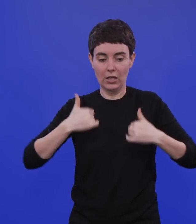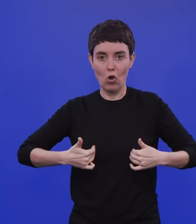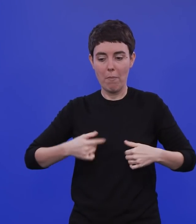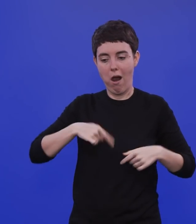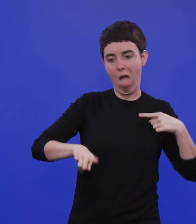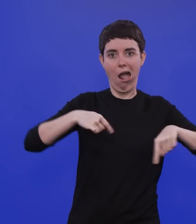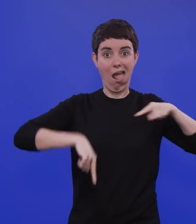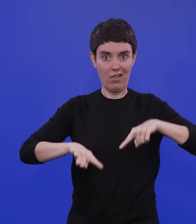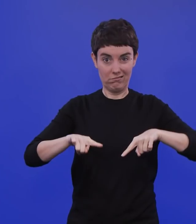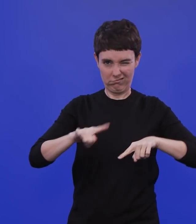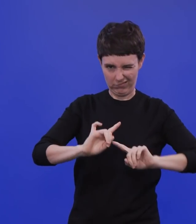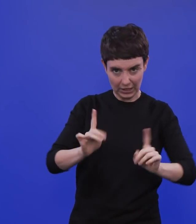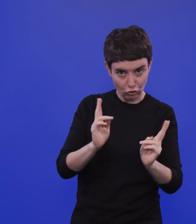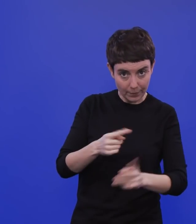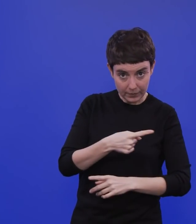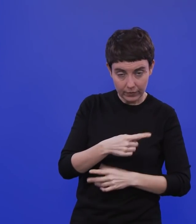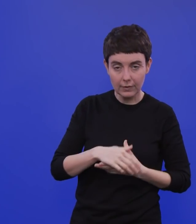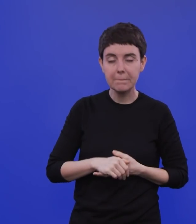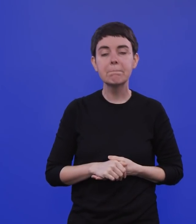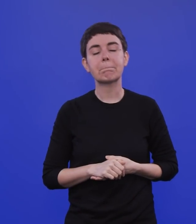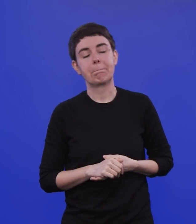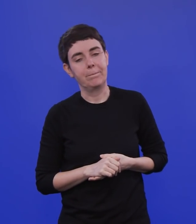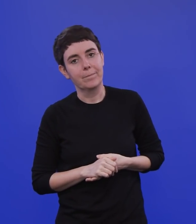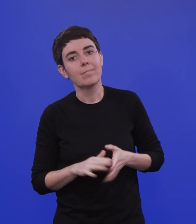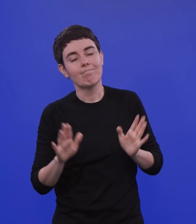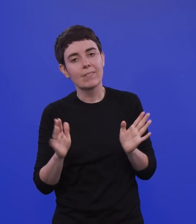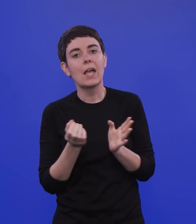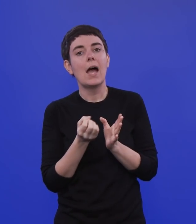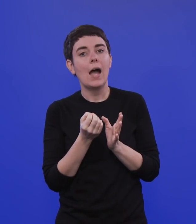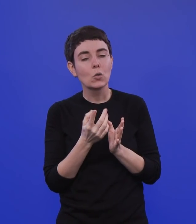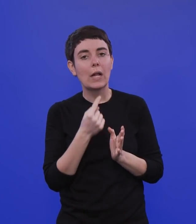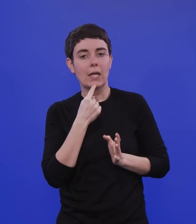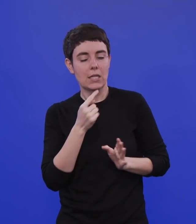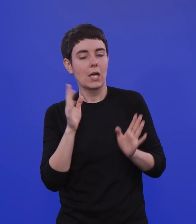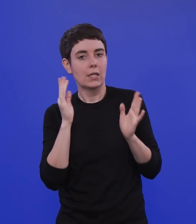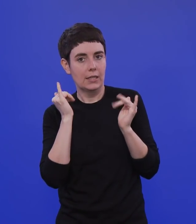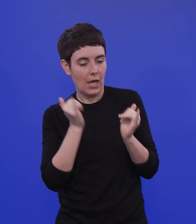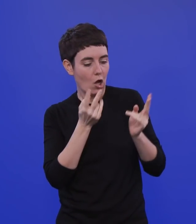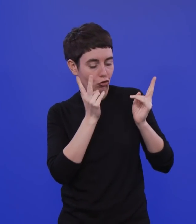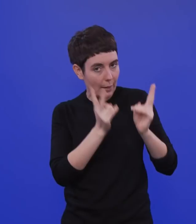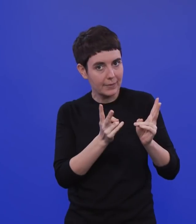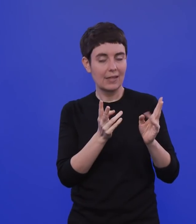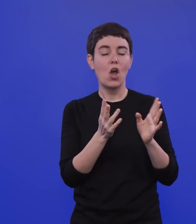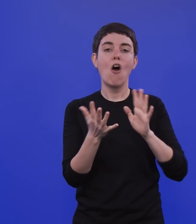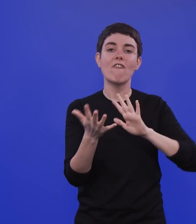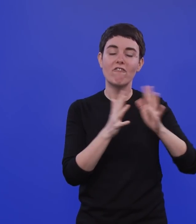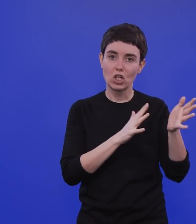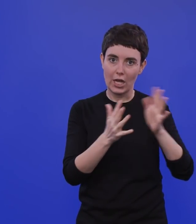Ja, um da ganz aktuell zu sein, muss man auch sagen, ja, erstens, das stimmt, das ist richtig. Wahrscheinlich kein starker Immun